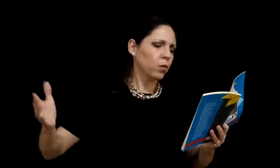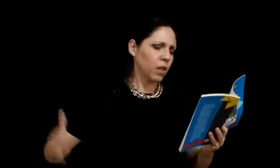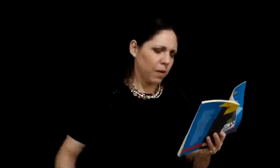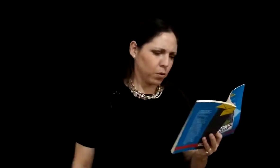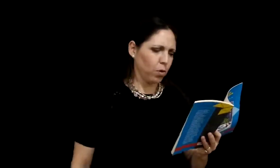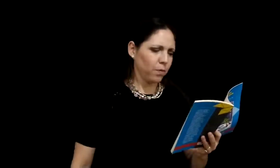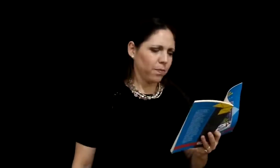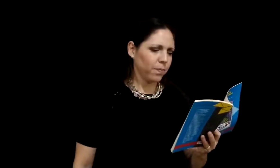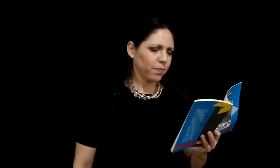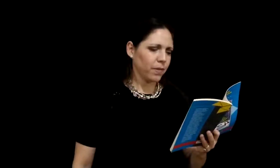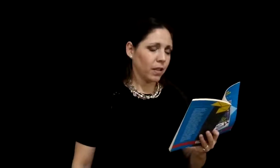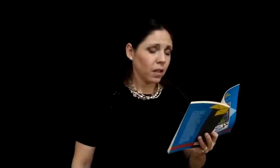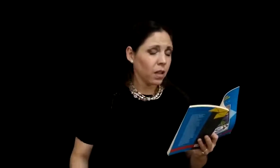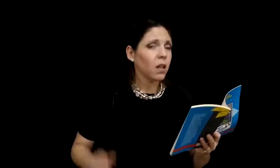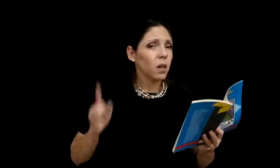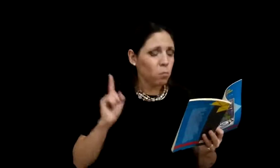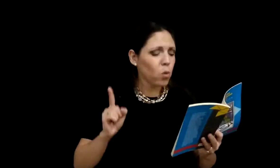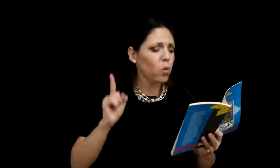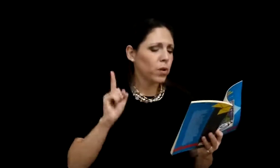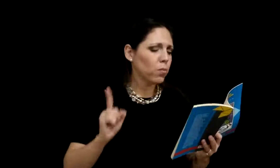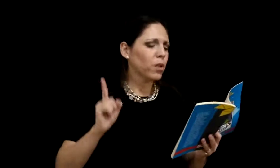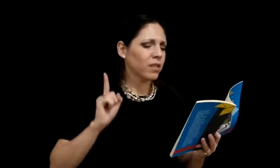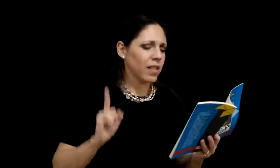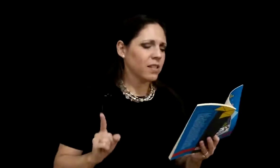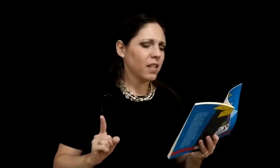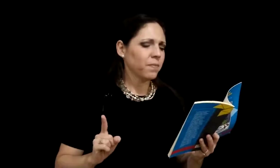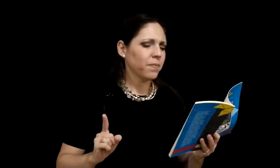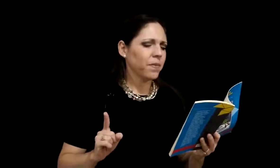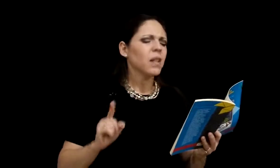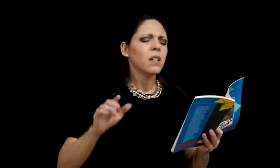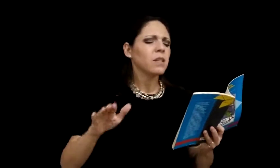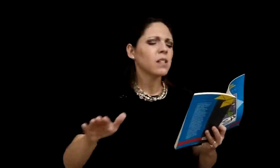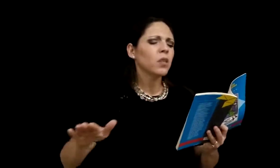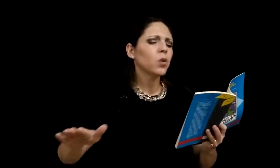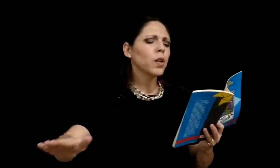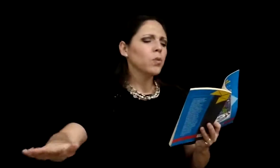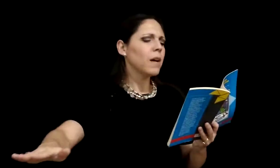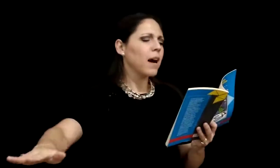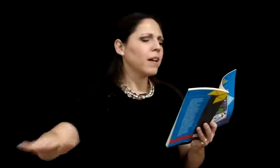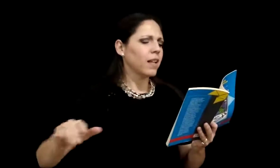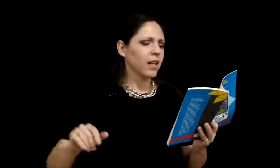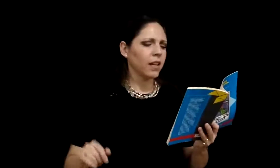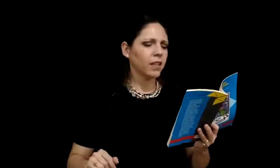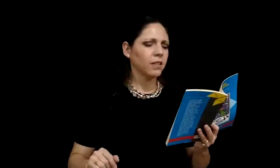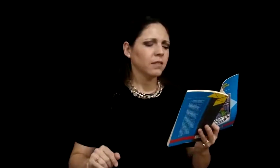encontraba solo. Sorprendido, muy, muy triste, se sentó en una banca del jardín